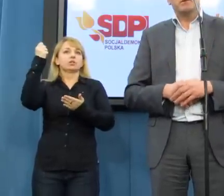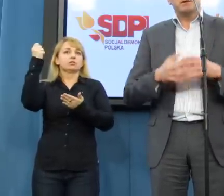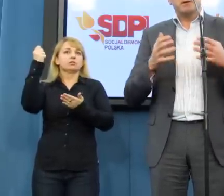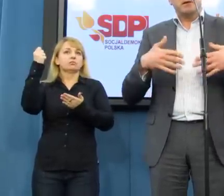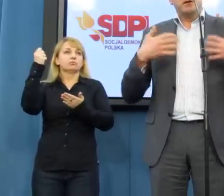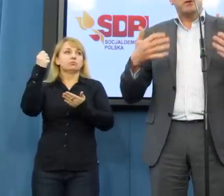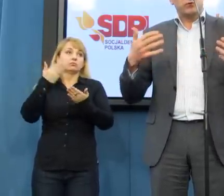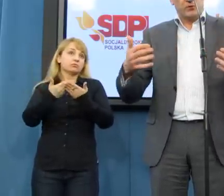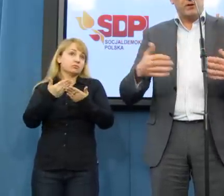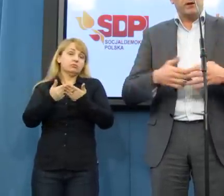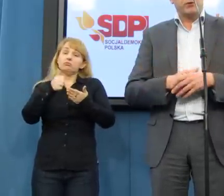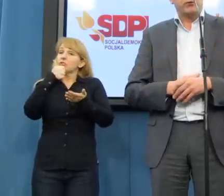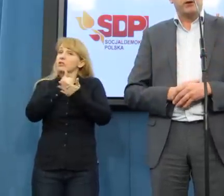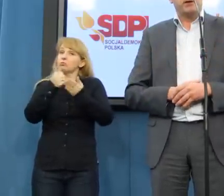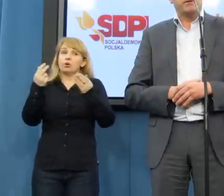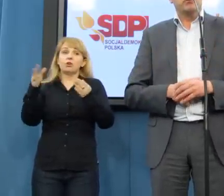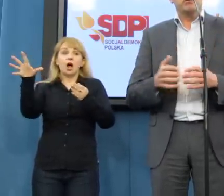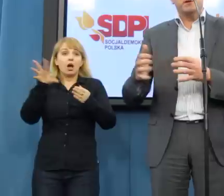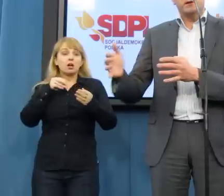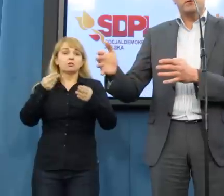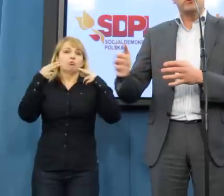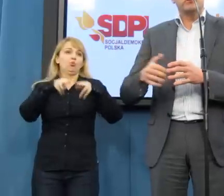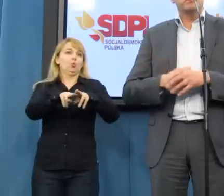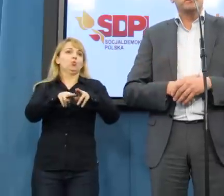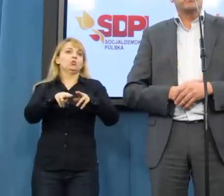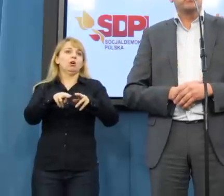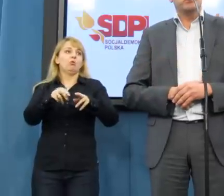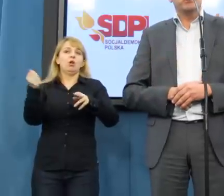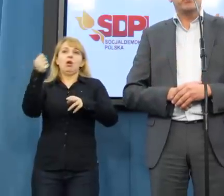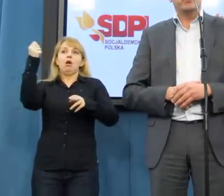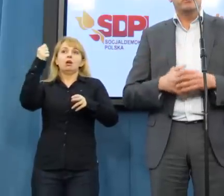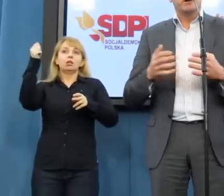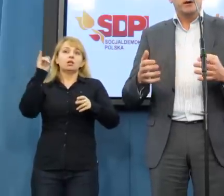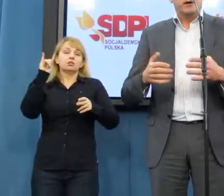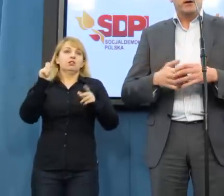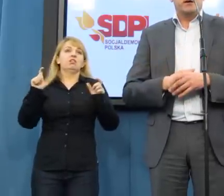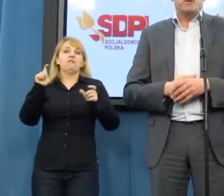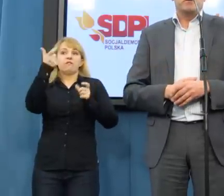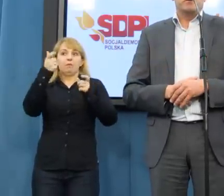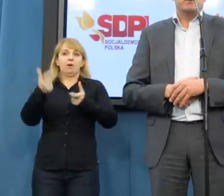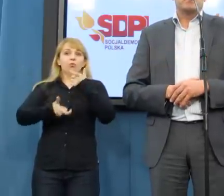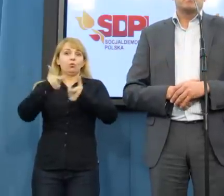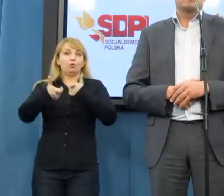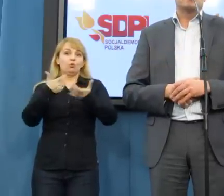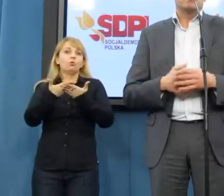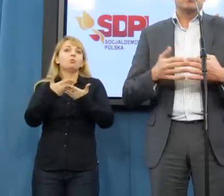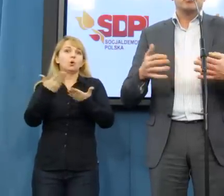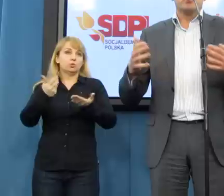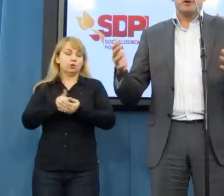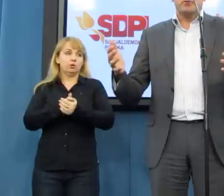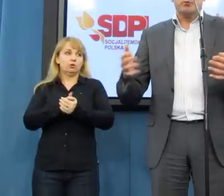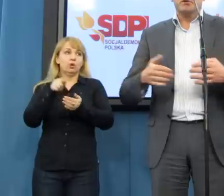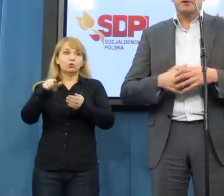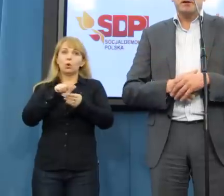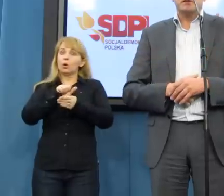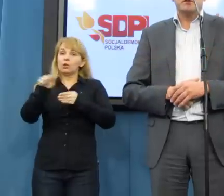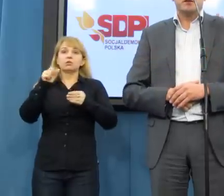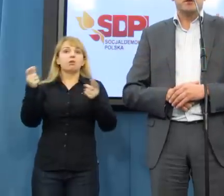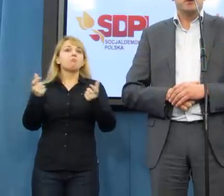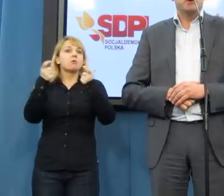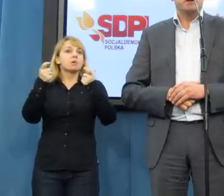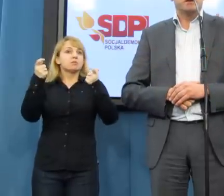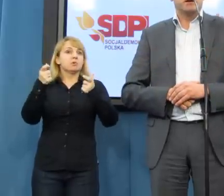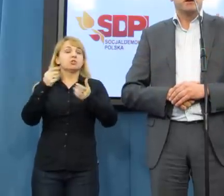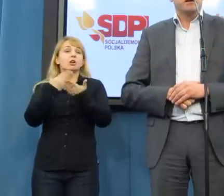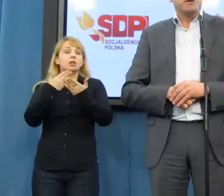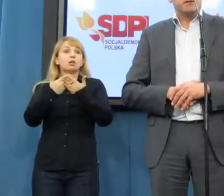tych skutkach, które głównie te dwie grupy niosą z powodu, których Polska jest na